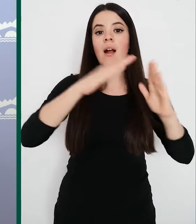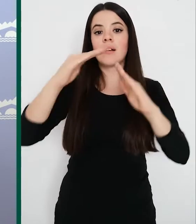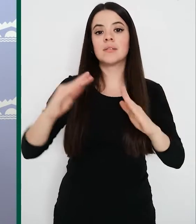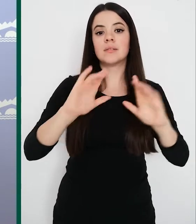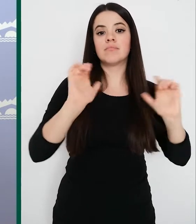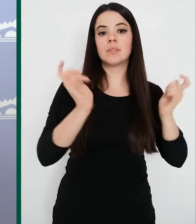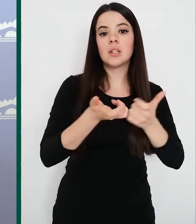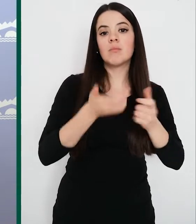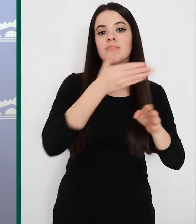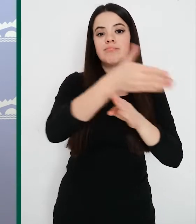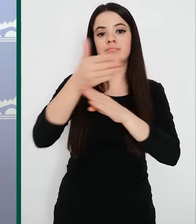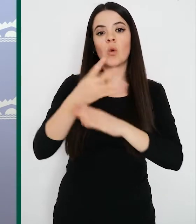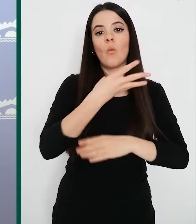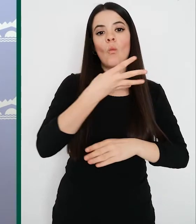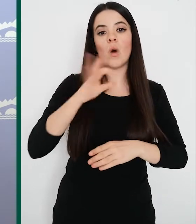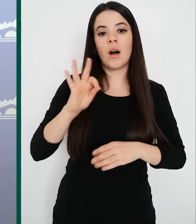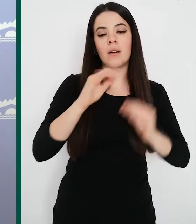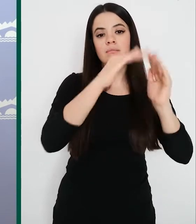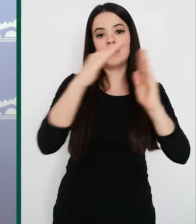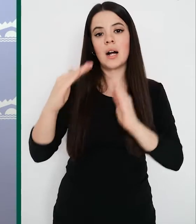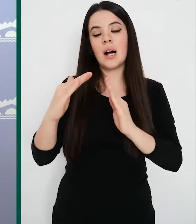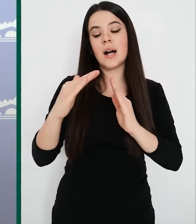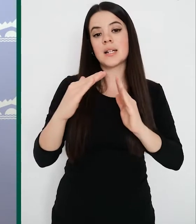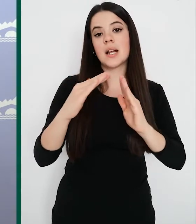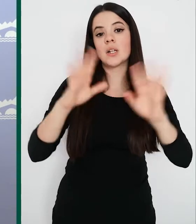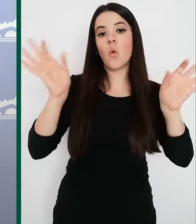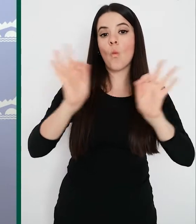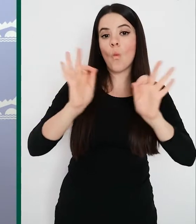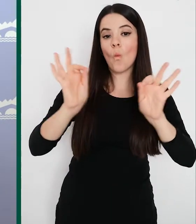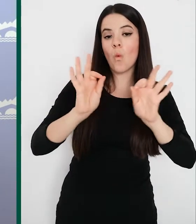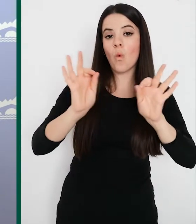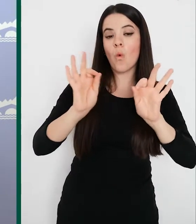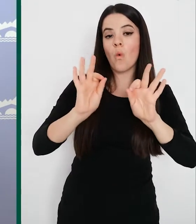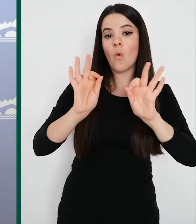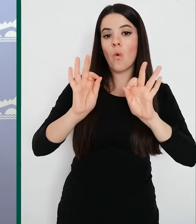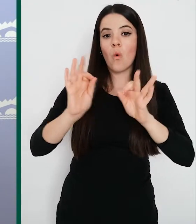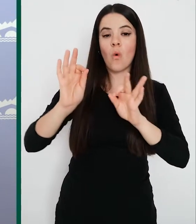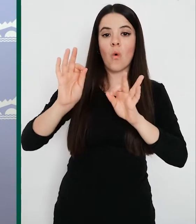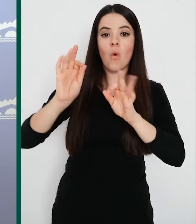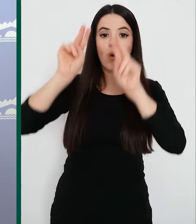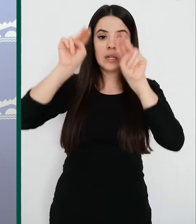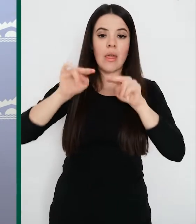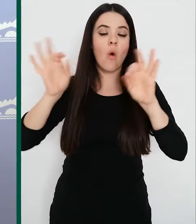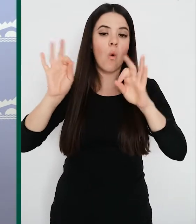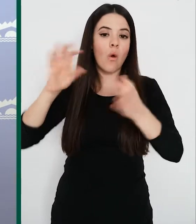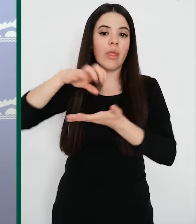40 intervenciones o 40 desplazamientos en domicilios o residencias o centros sociosanitarios.